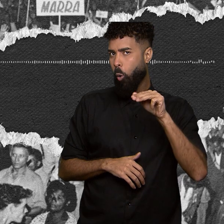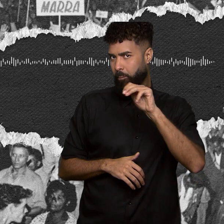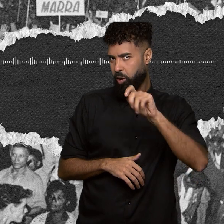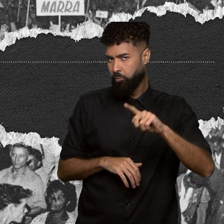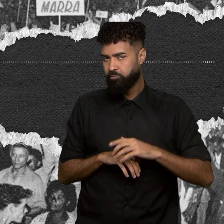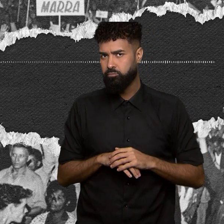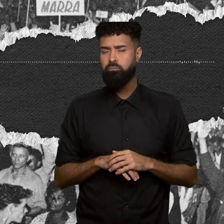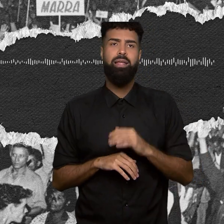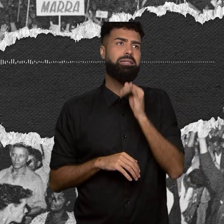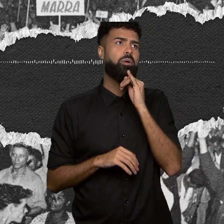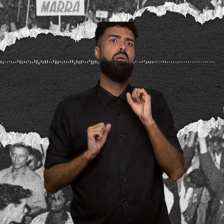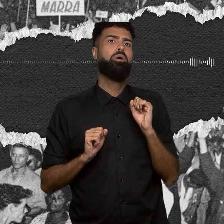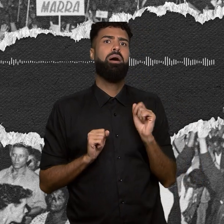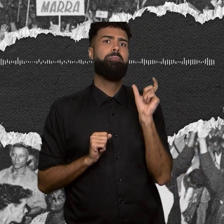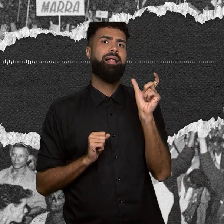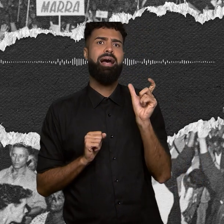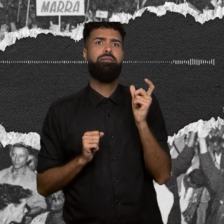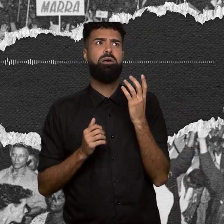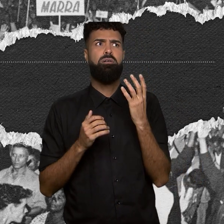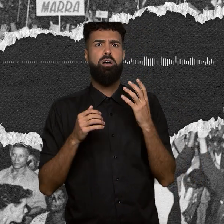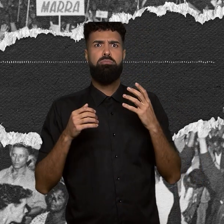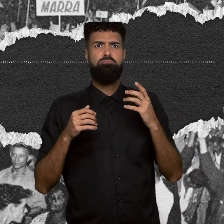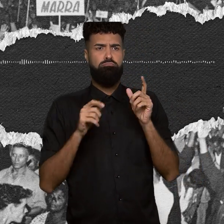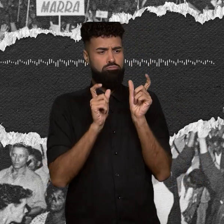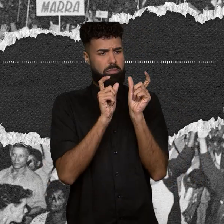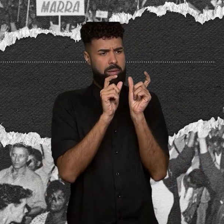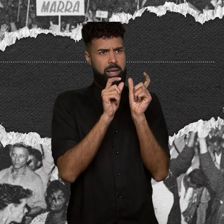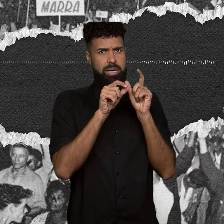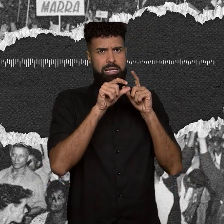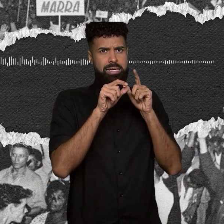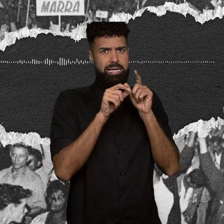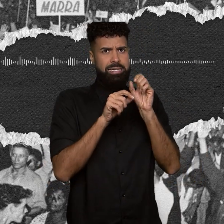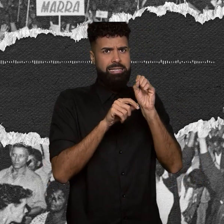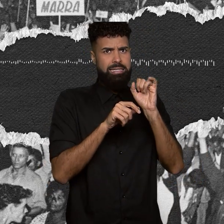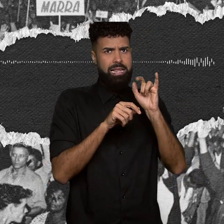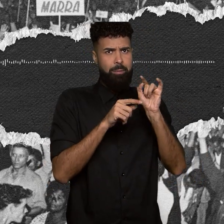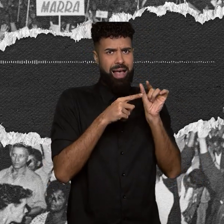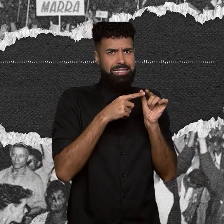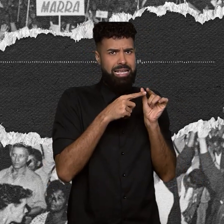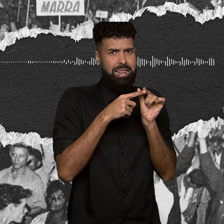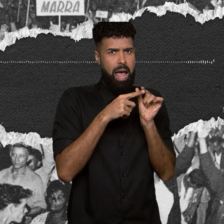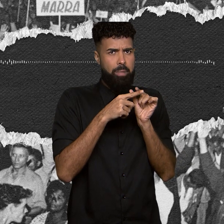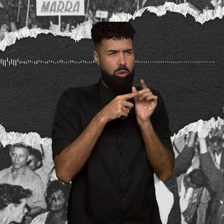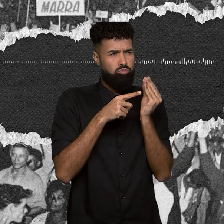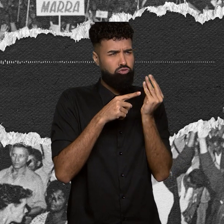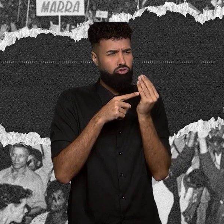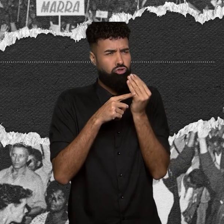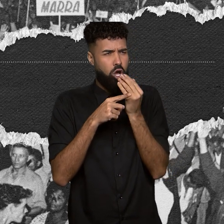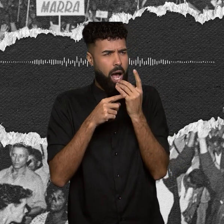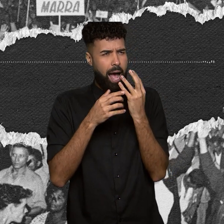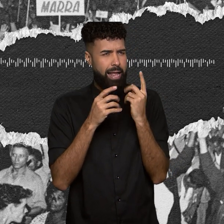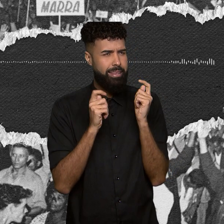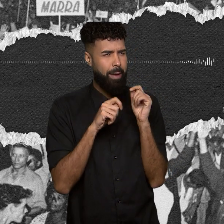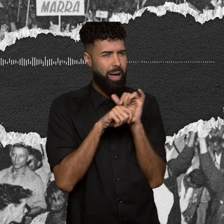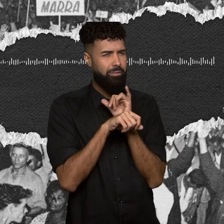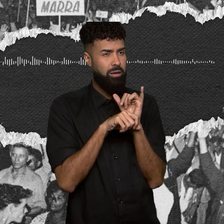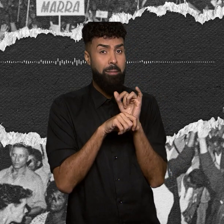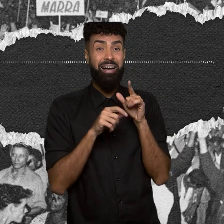silábicas para eu poder trabalhar o processo tecnicamente, mas essa palavra não tem significado para aquele povo. É tanto que a